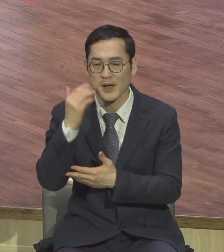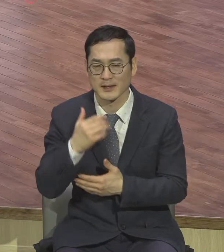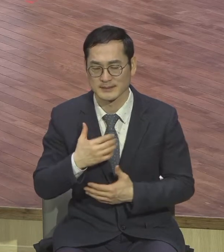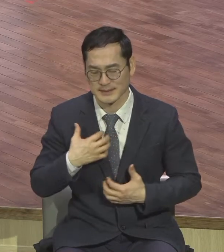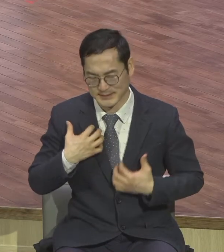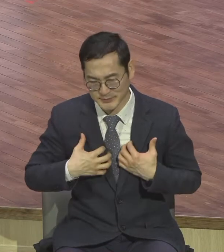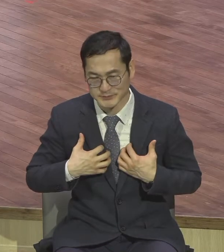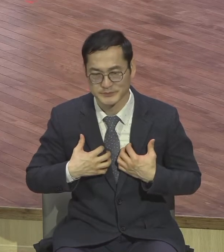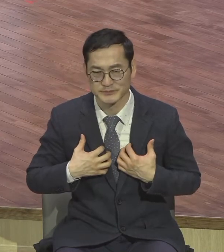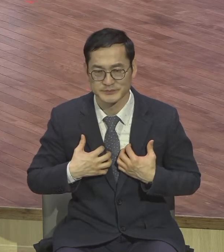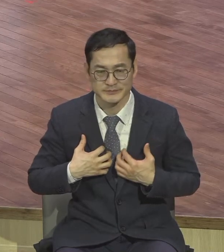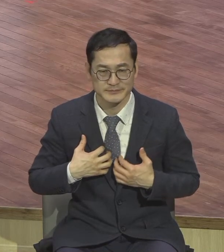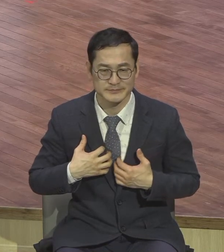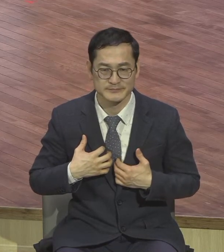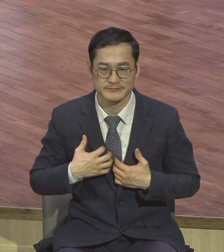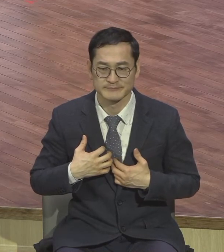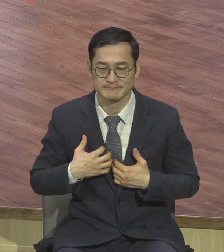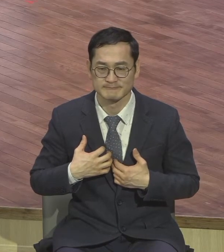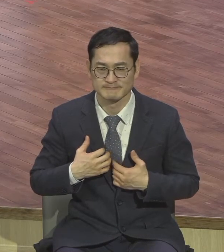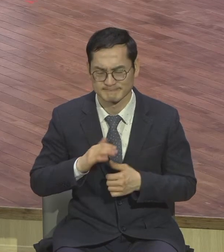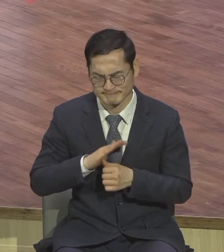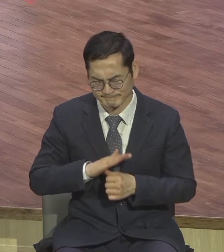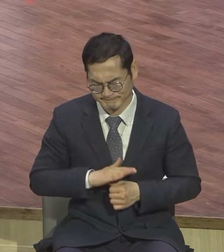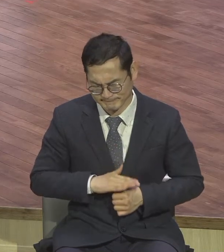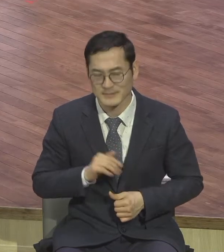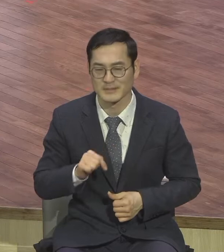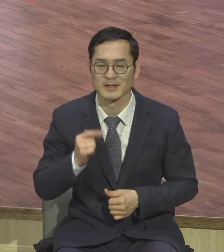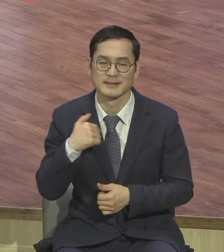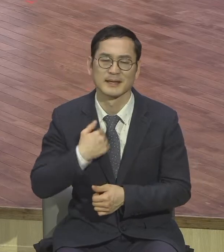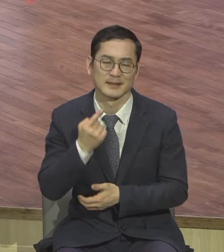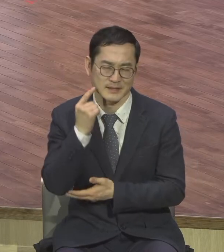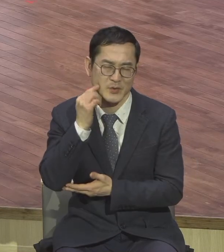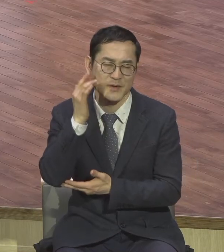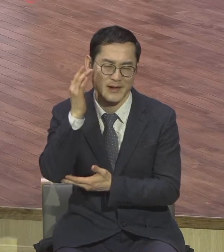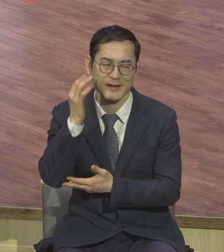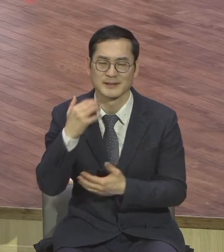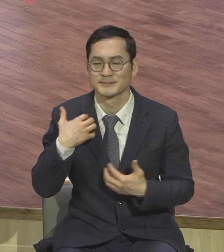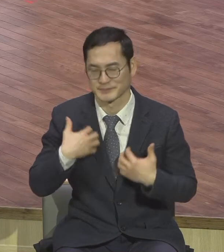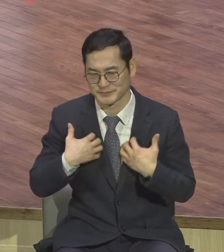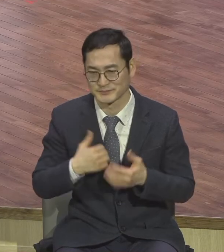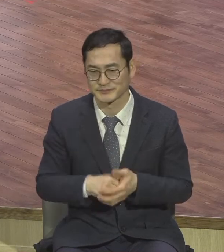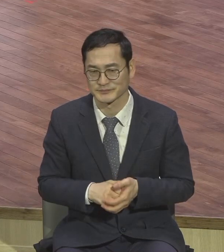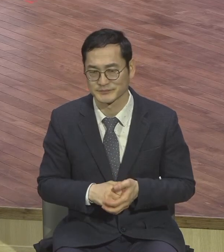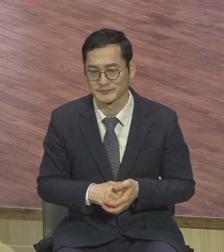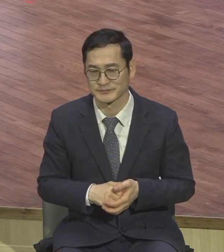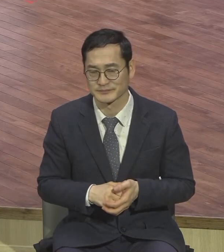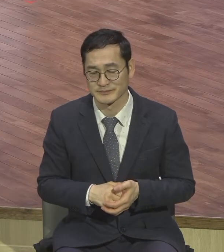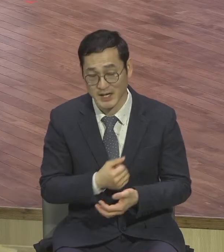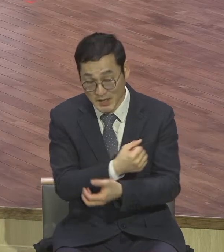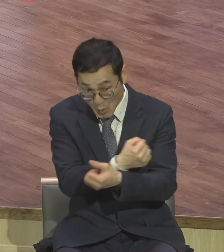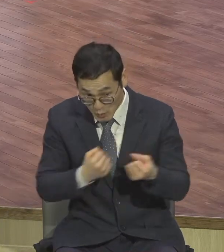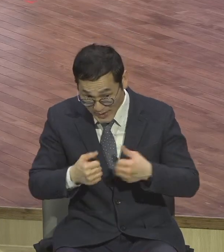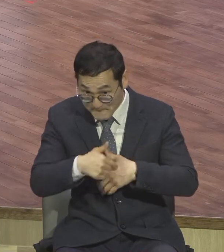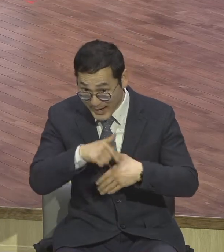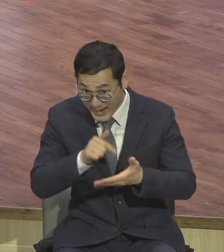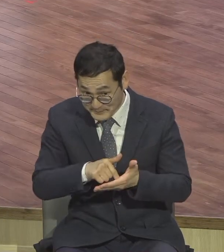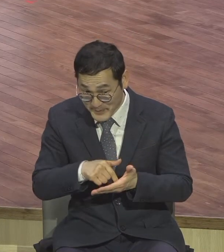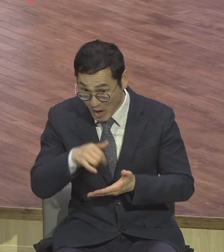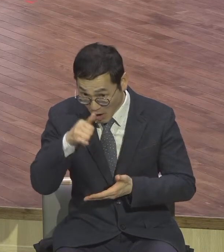여러분이 분노를 내려놓고 용서의 마음을 품을 때 무엇보다도 여러분 자신이 먼저